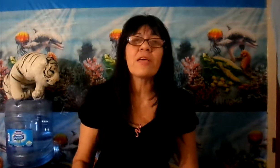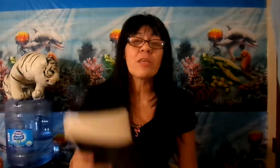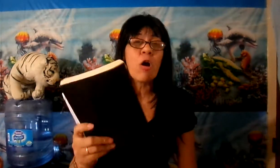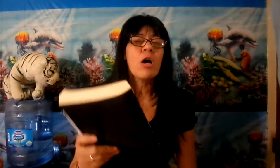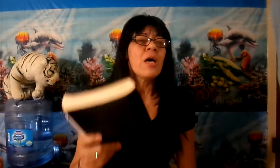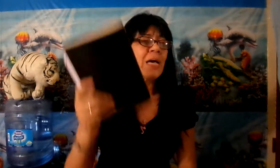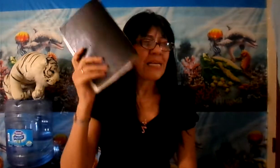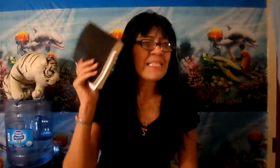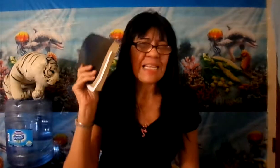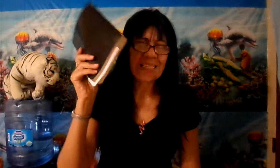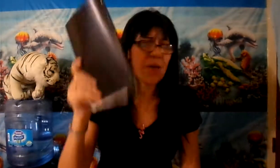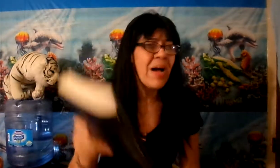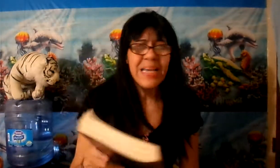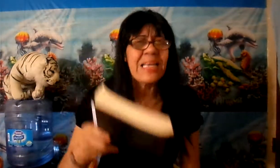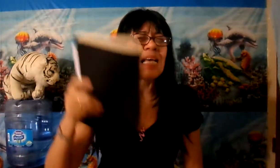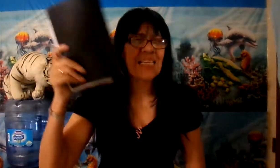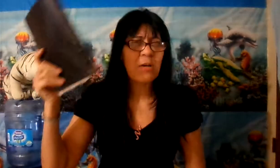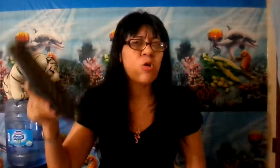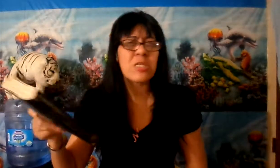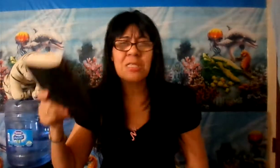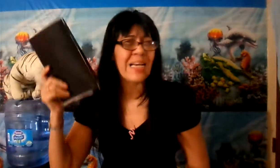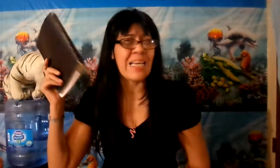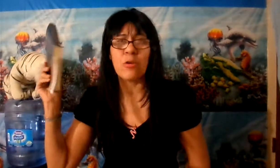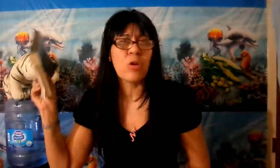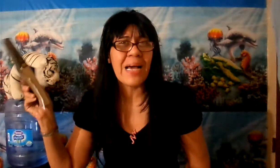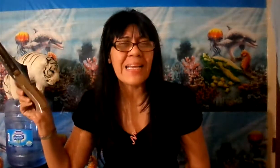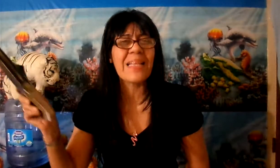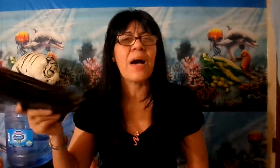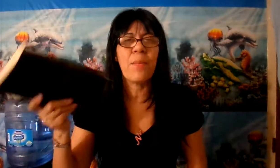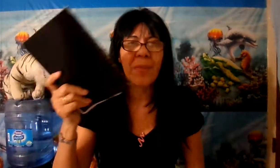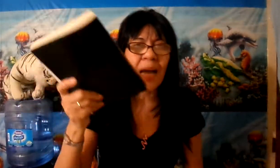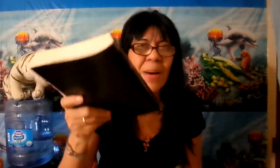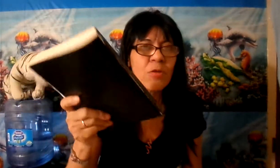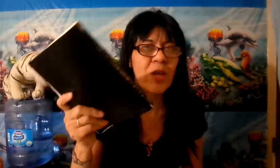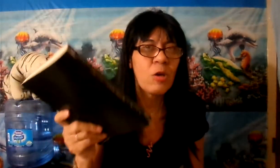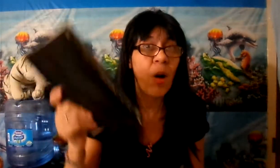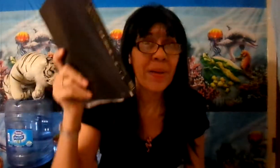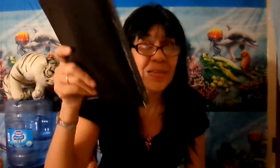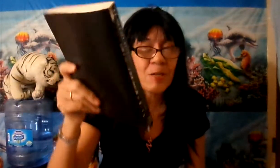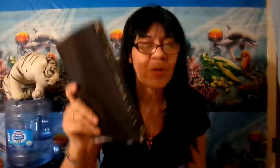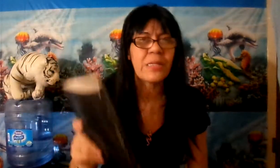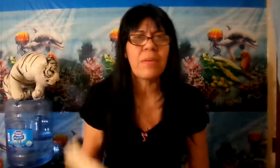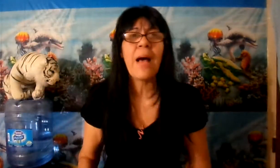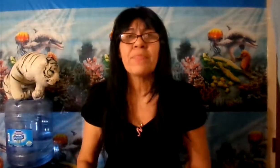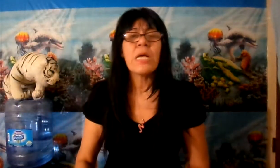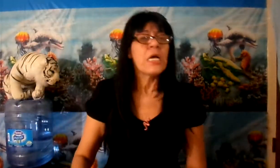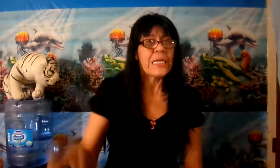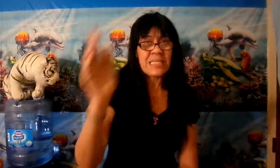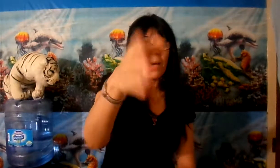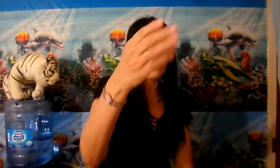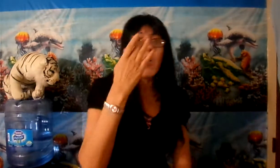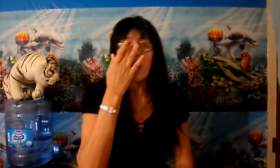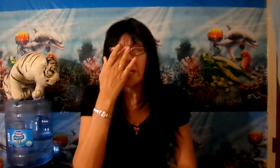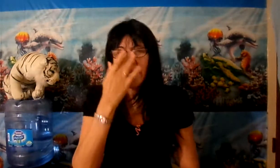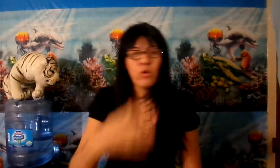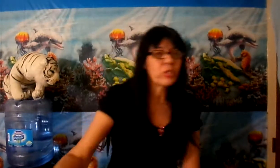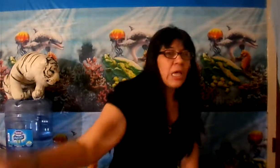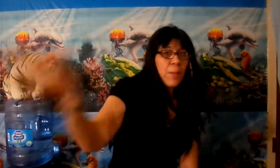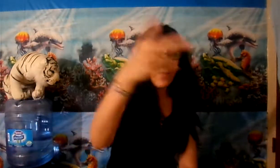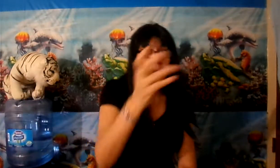Dios y se la lleva y hace cosas que a Dios no le agrada. La mano de Jehová viene sobre ti, ¿verdad? Que sabemos que en los tiempos